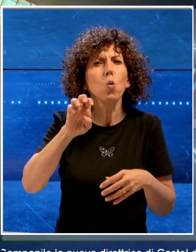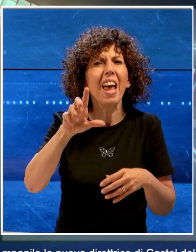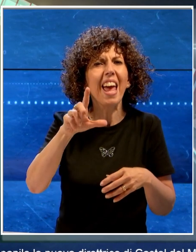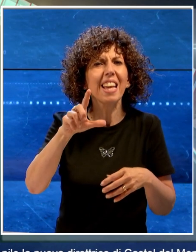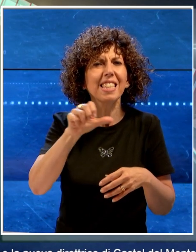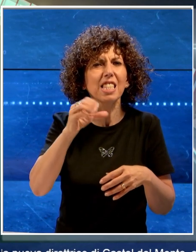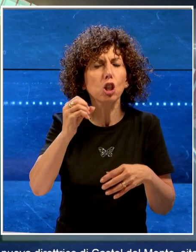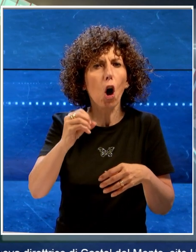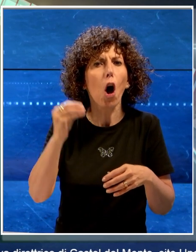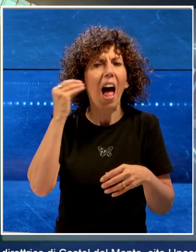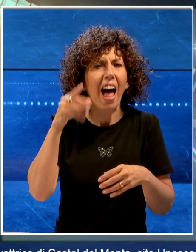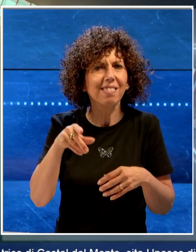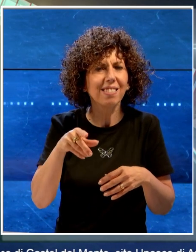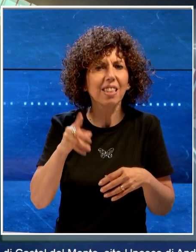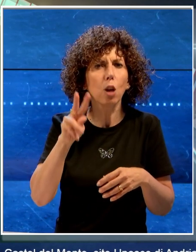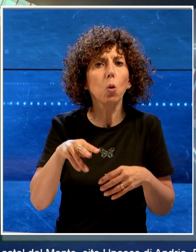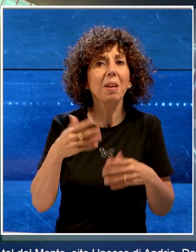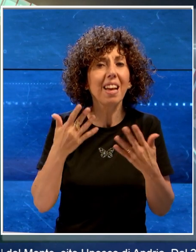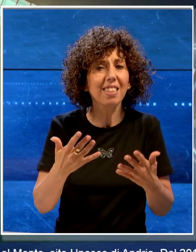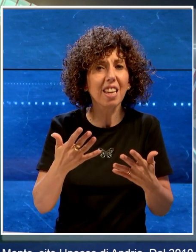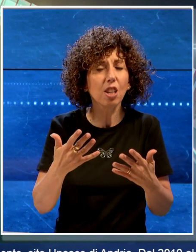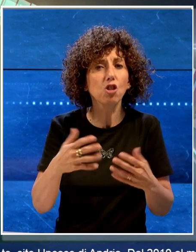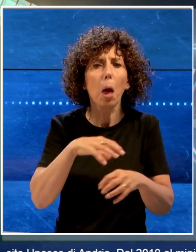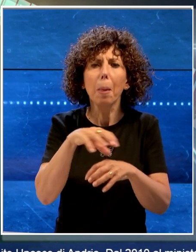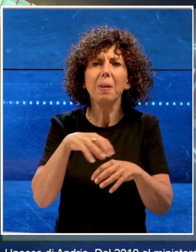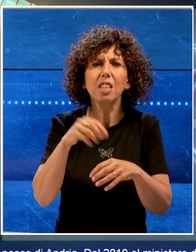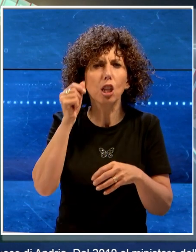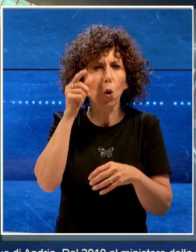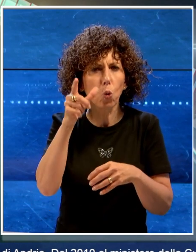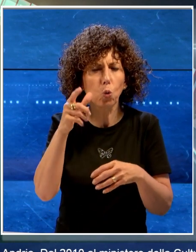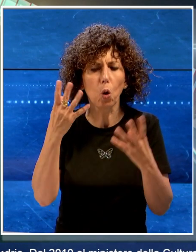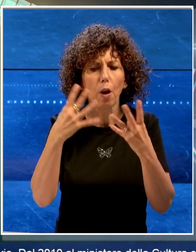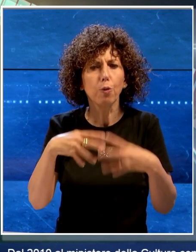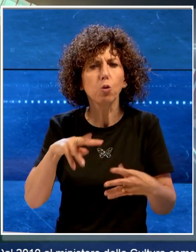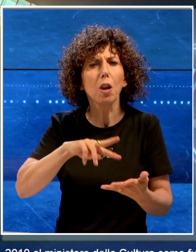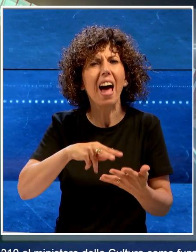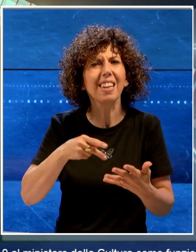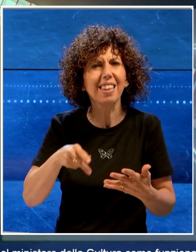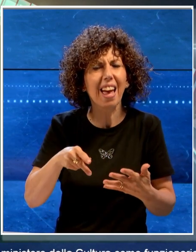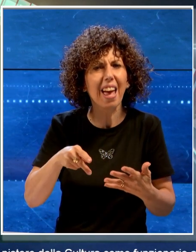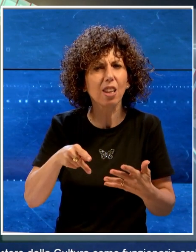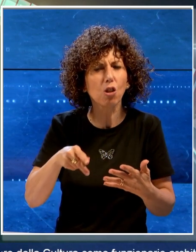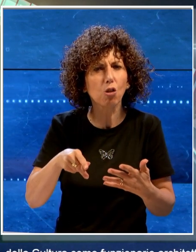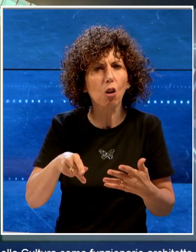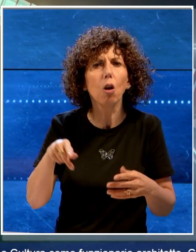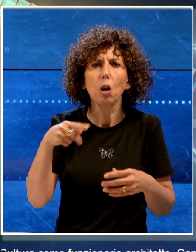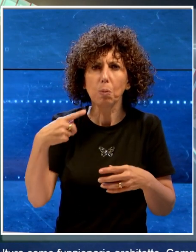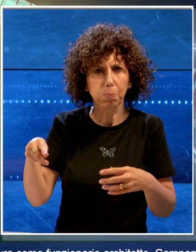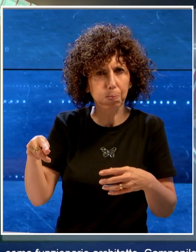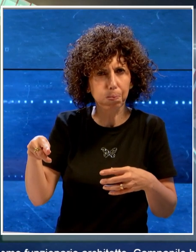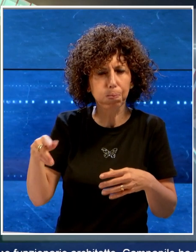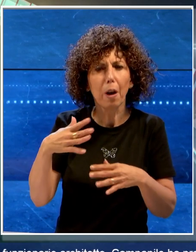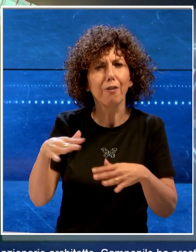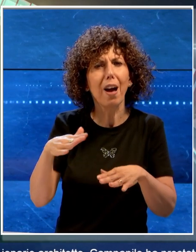2010 al Ministero della Cultura come funzionario architetto campanile ha prestato servizio